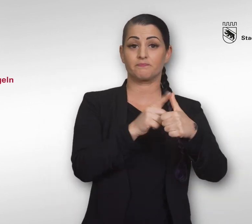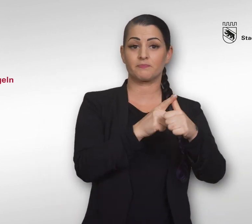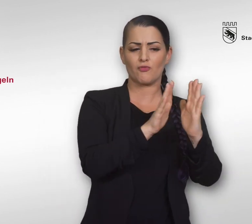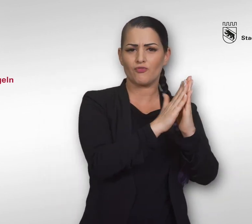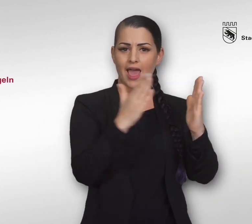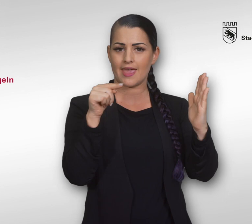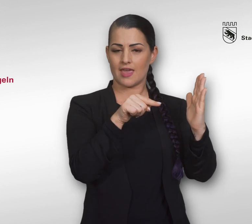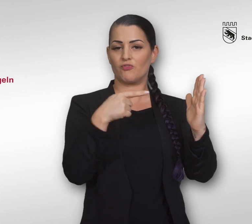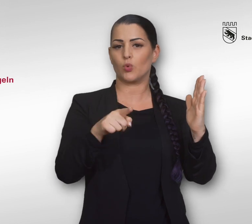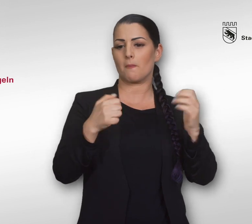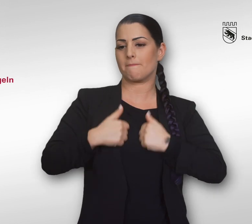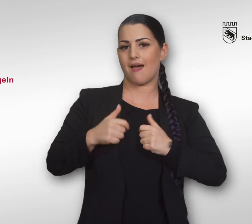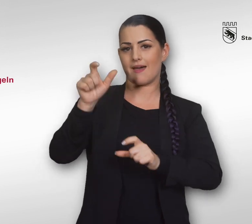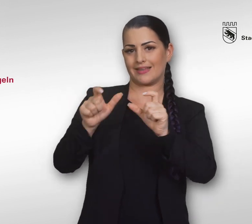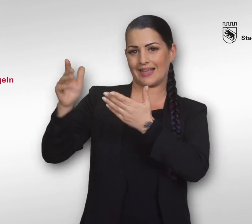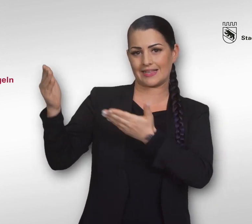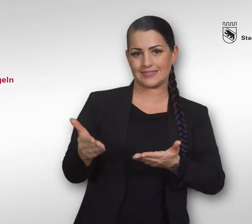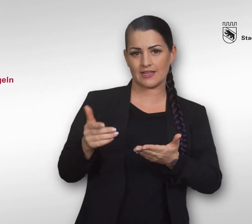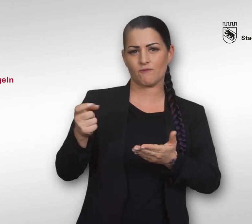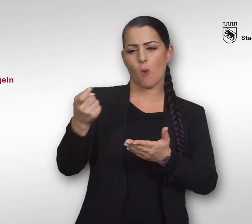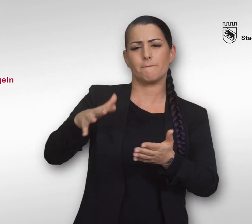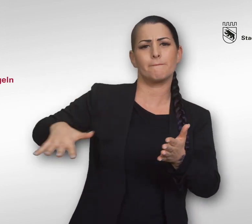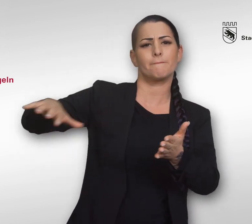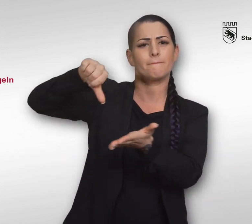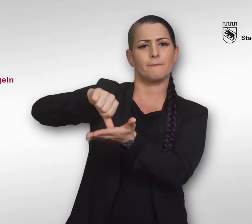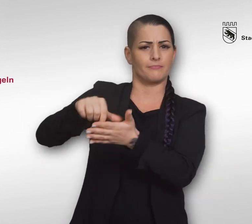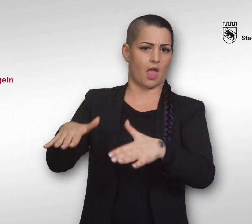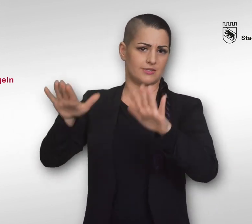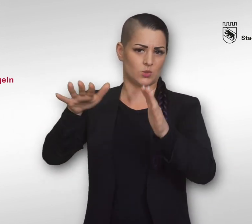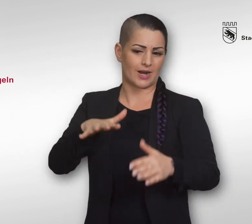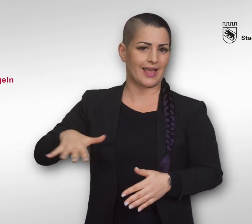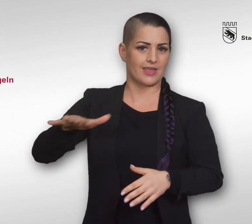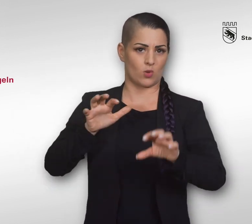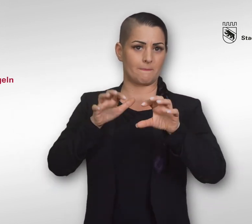Der Flyer für Badegäste aus den Durchgangszentren in der Region Bern, siehe Link.